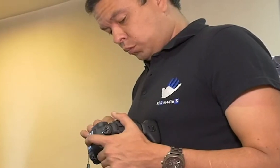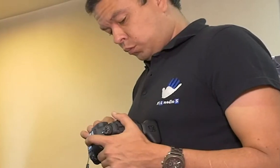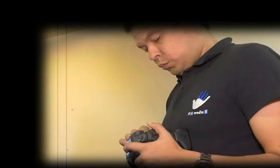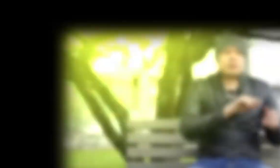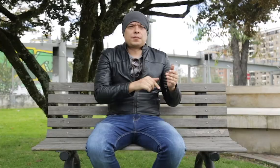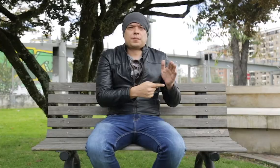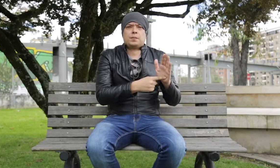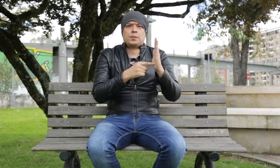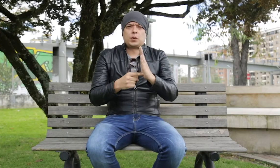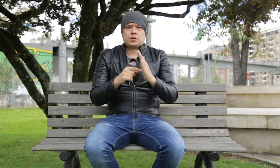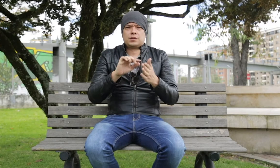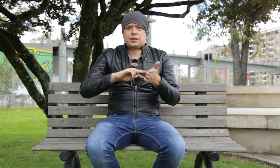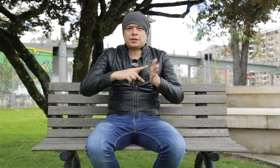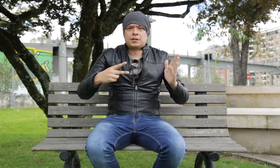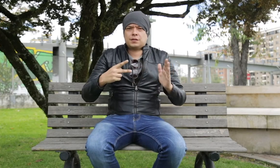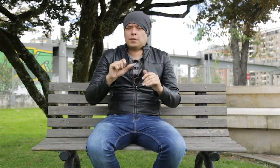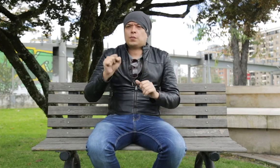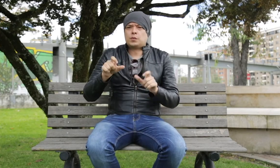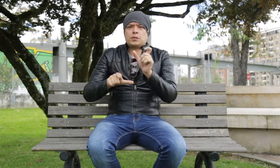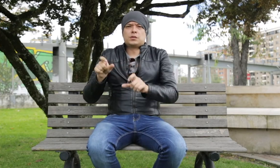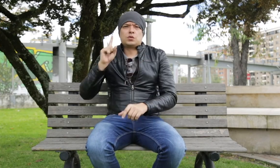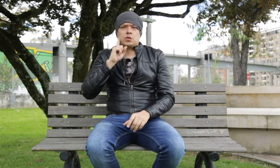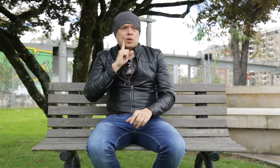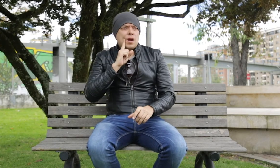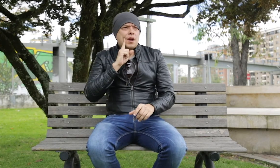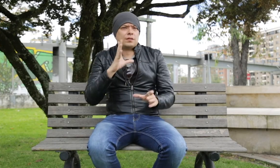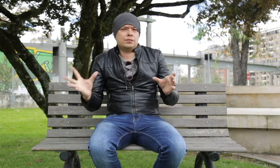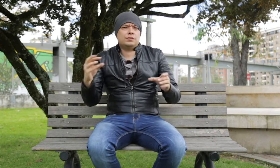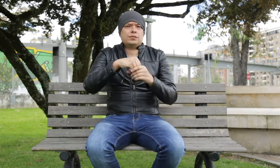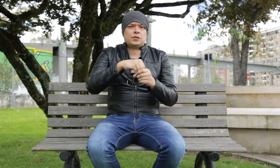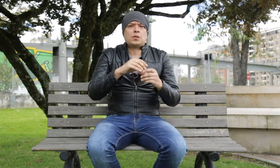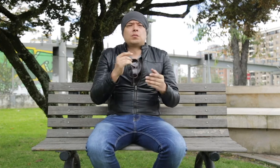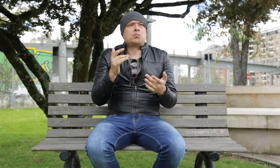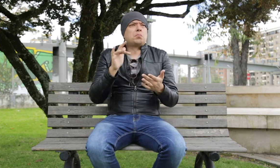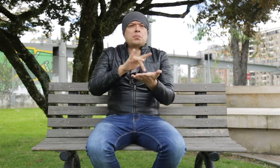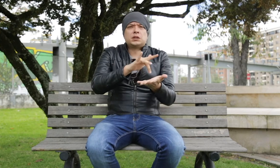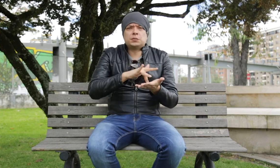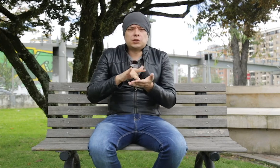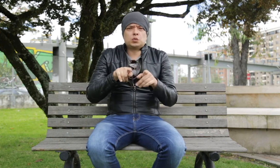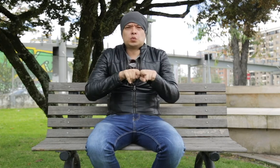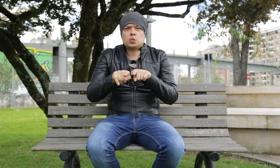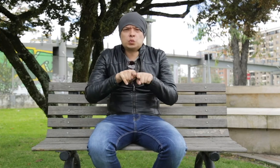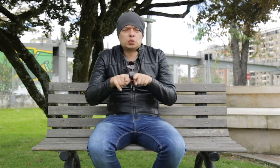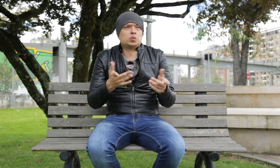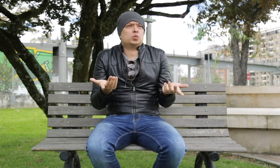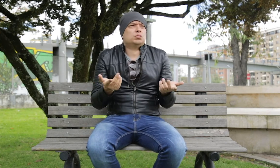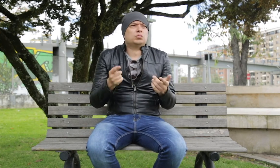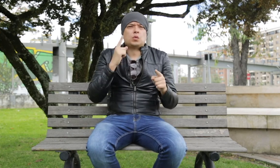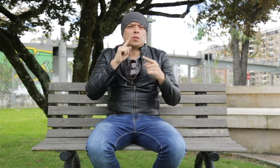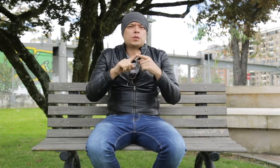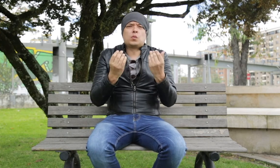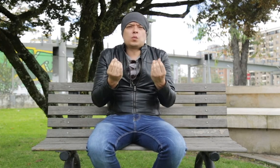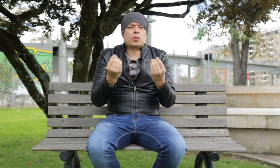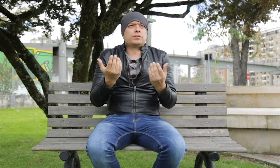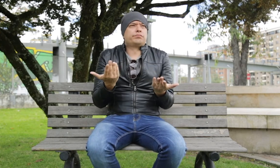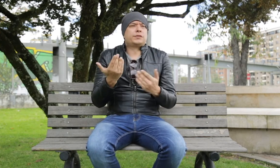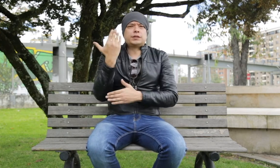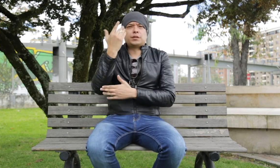Se pueden generar más proyectos relacionados con tecnología que involucren a las personas sordas, amplíen su participación en